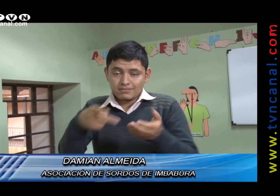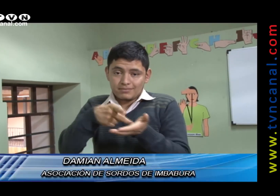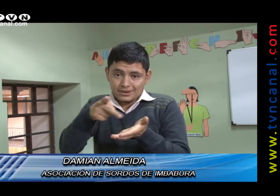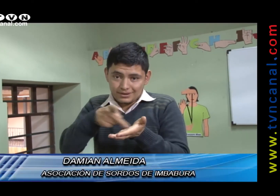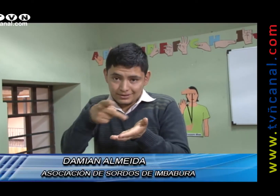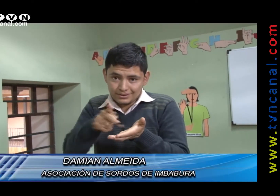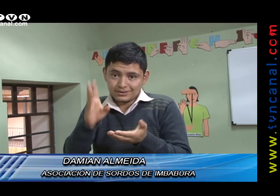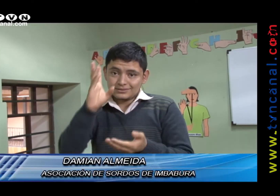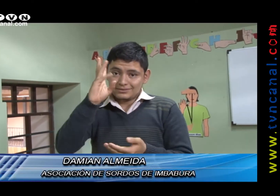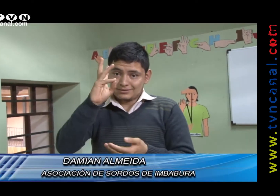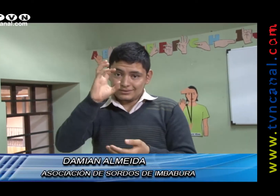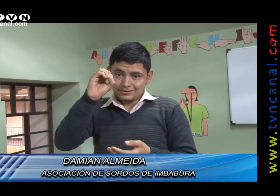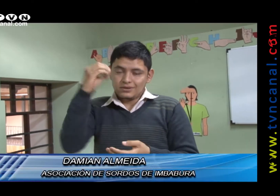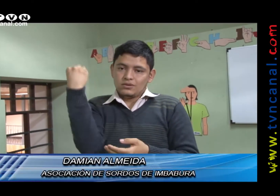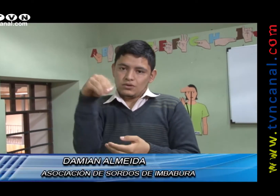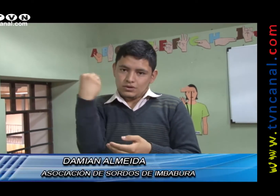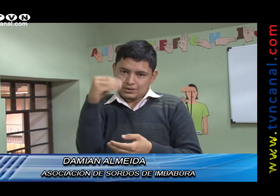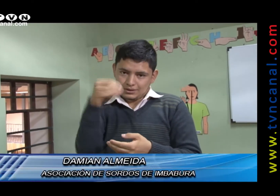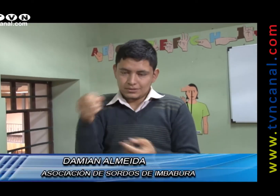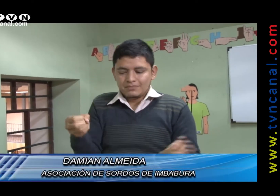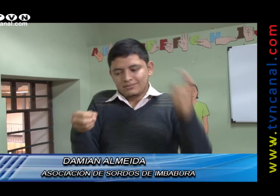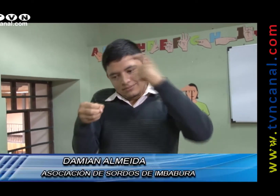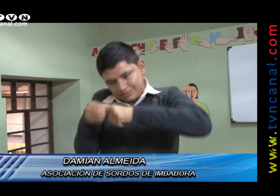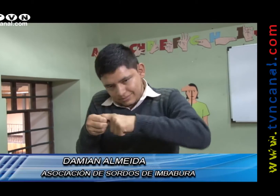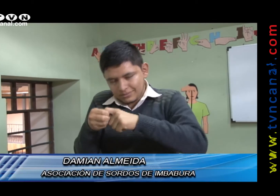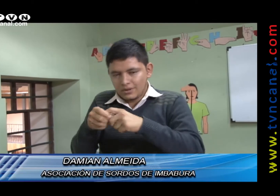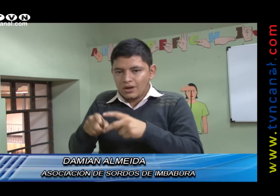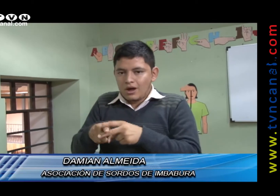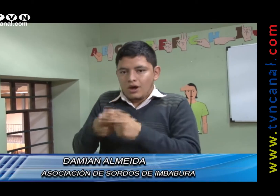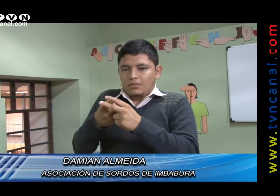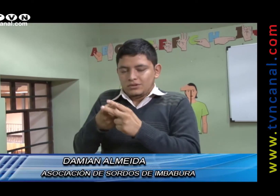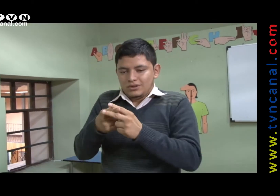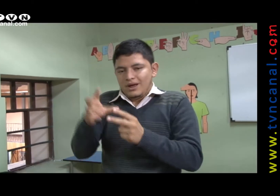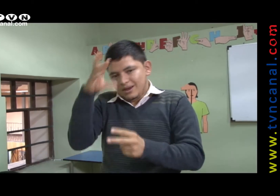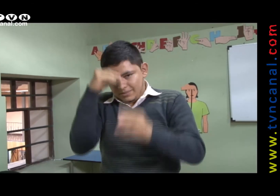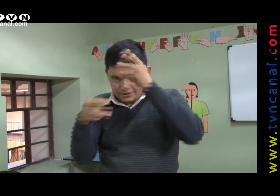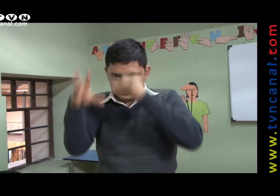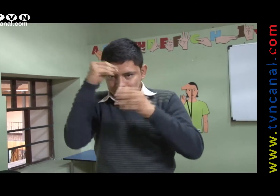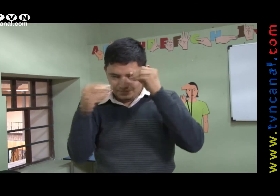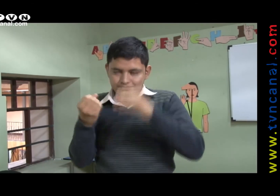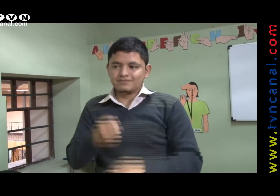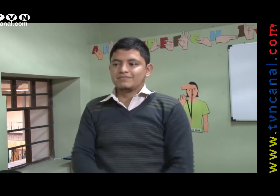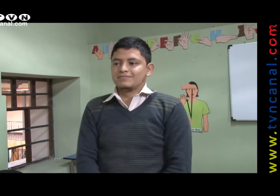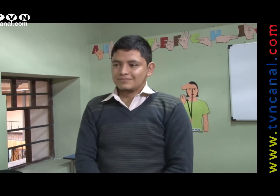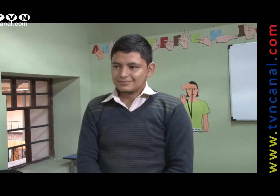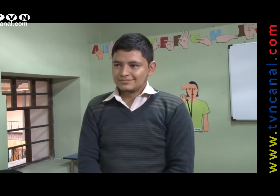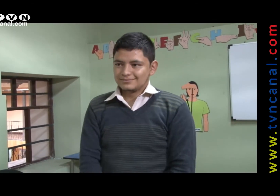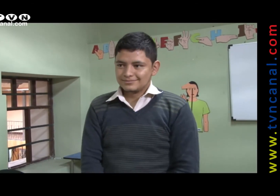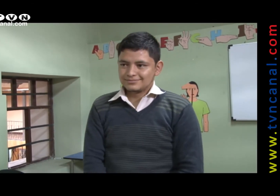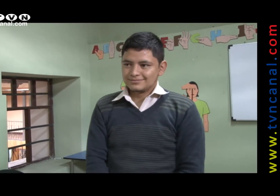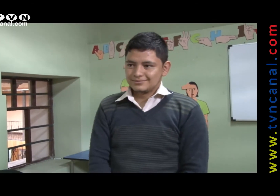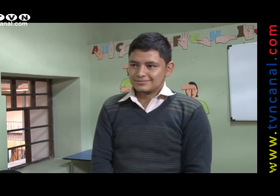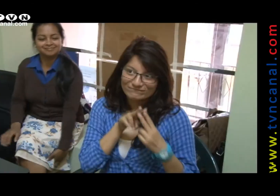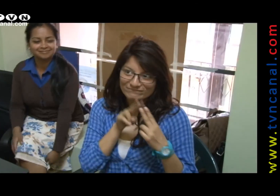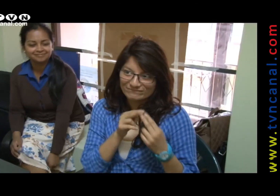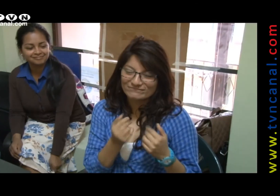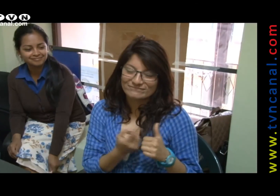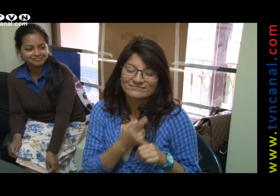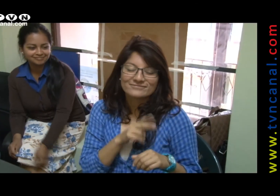el costo es 60 dólares por el primer módulo de señas básicas para que puedan aprender. Los interesados